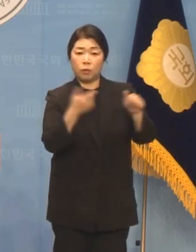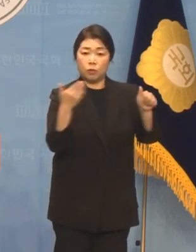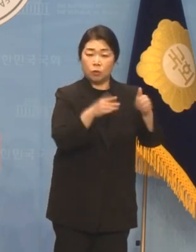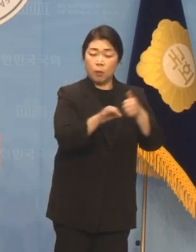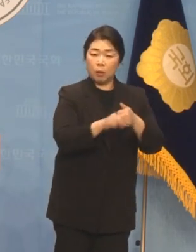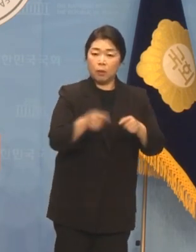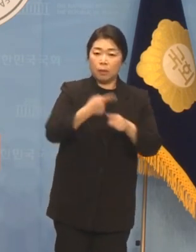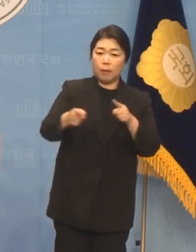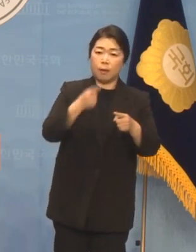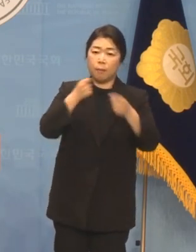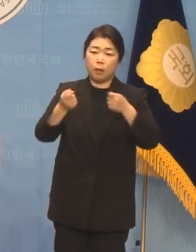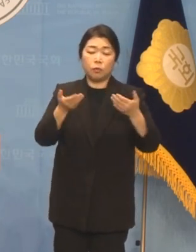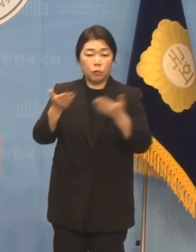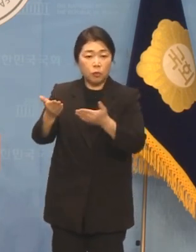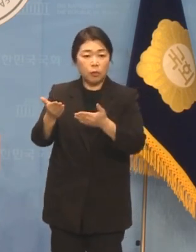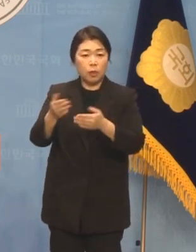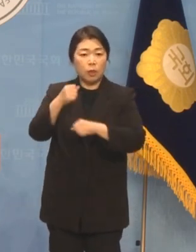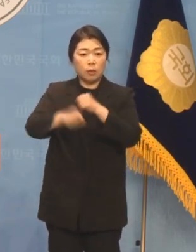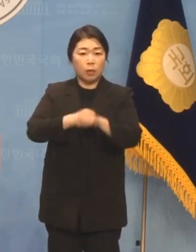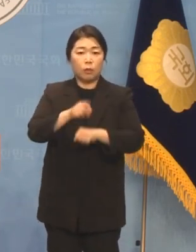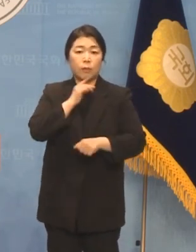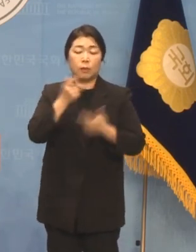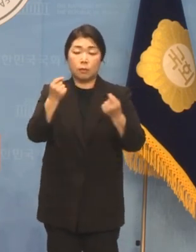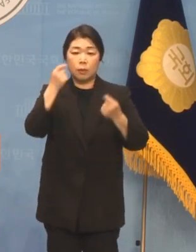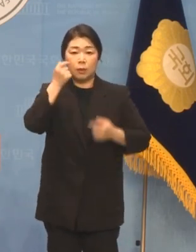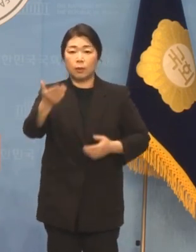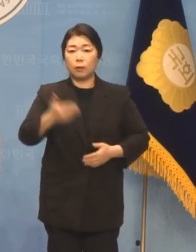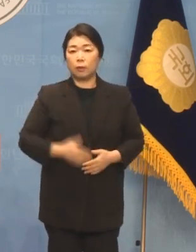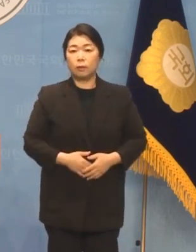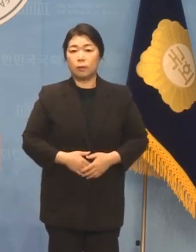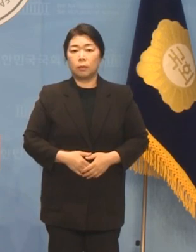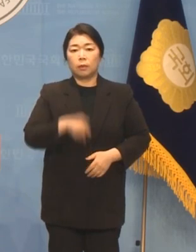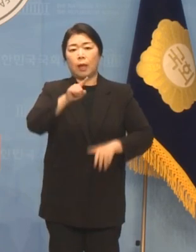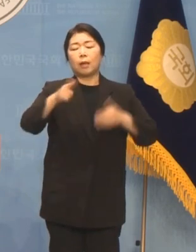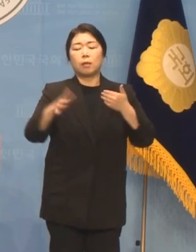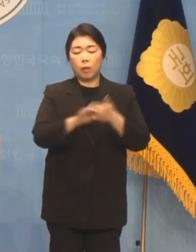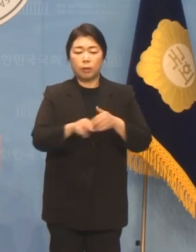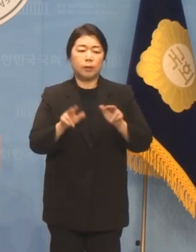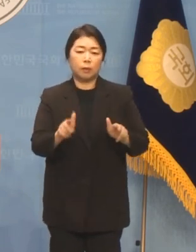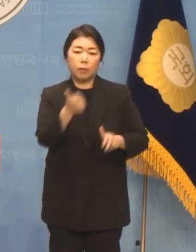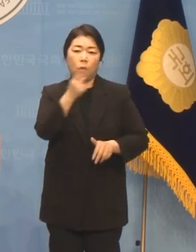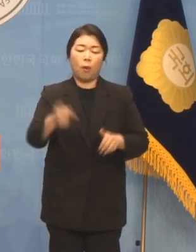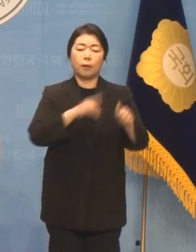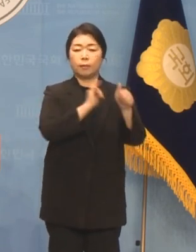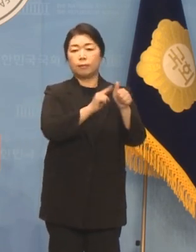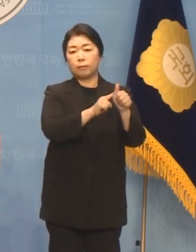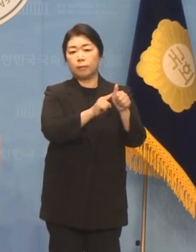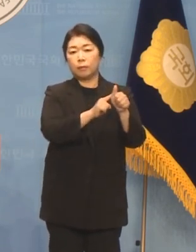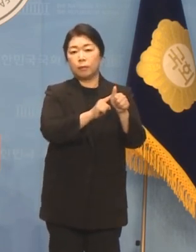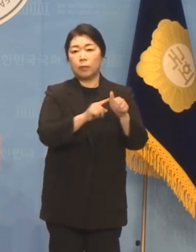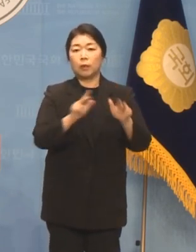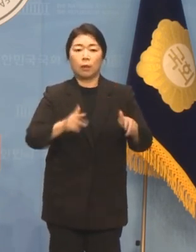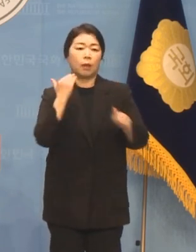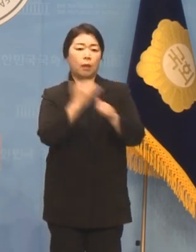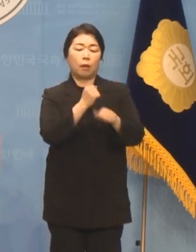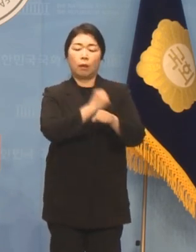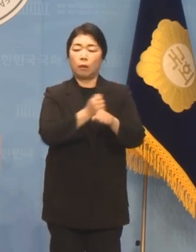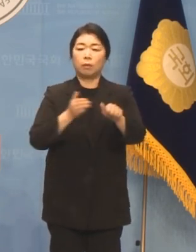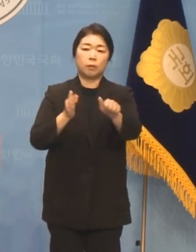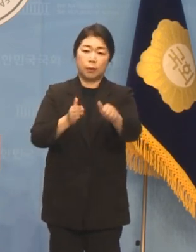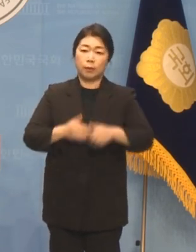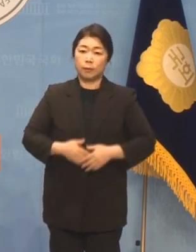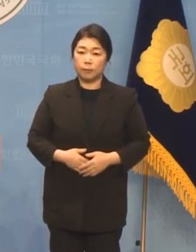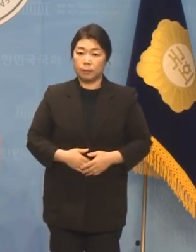테러 협박을 해도 되는 자유민주주의가 아니라면 당장 황상무 시민사회 수석을 해임해야 할